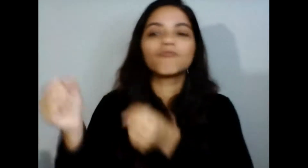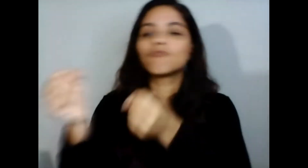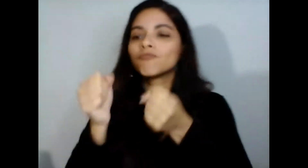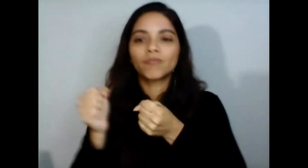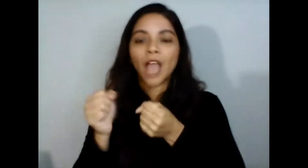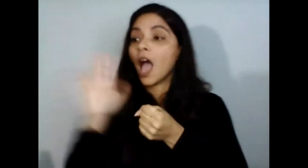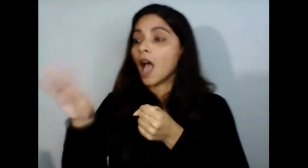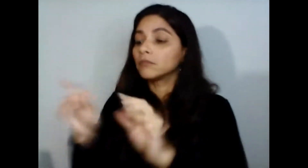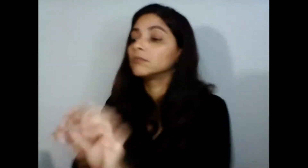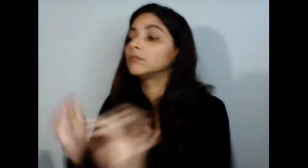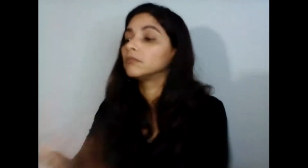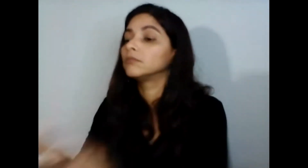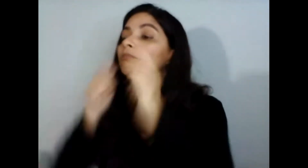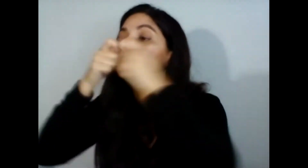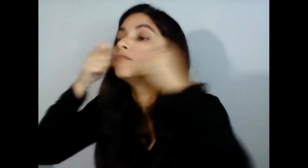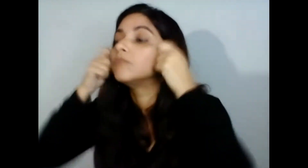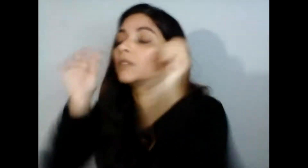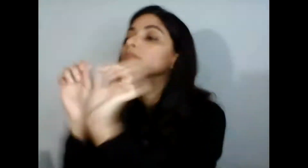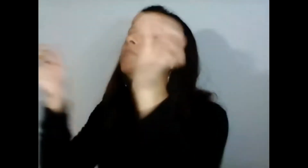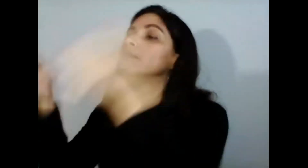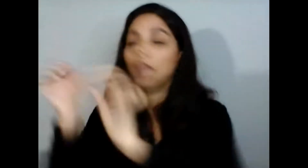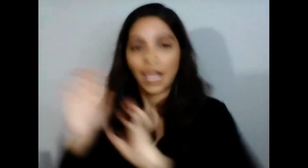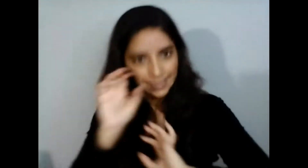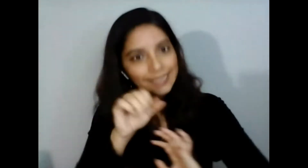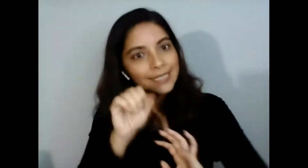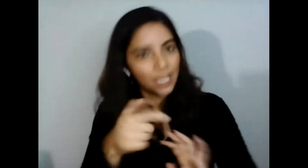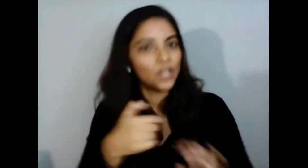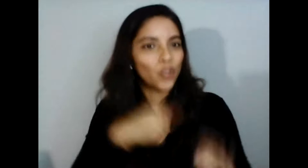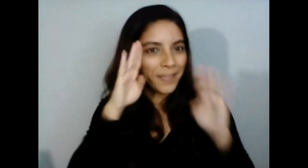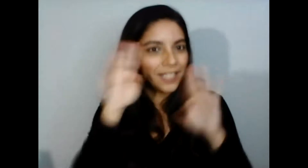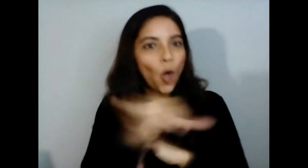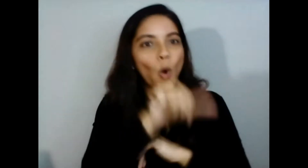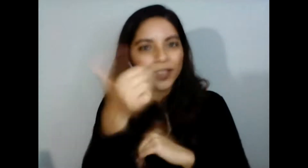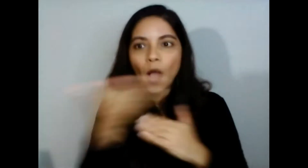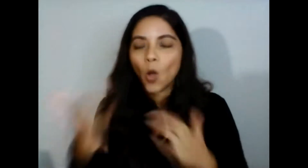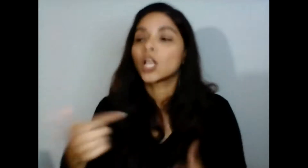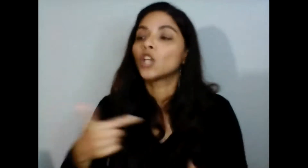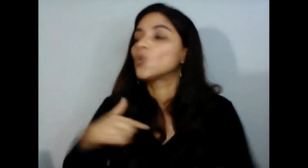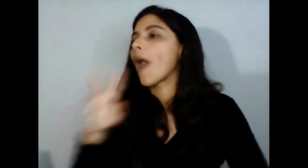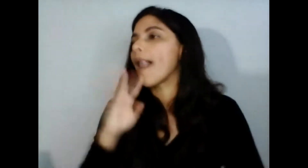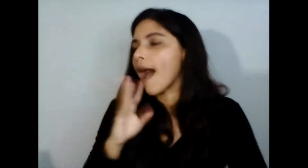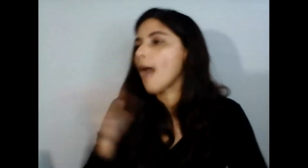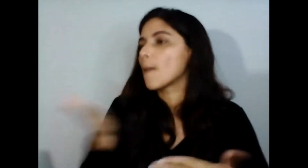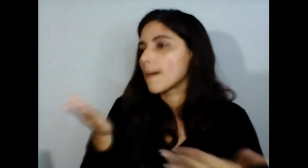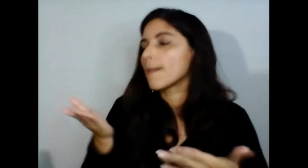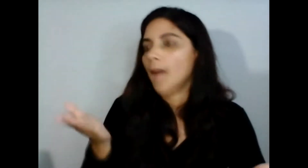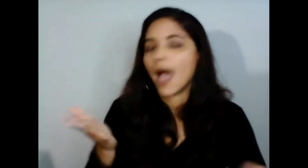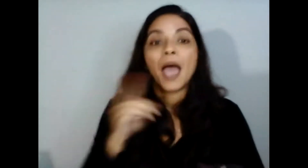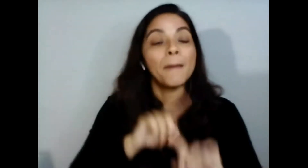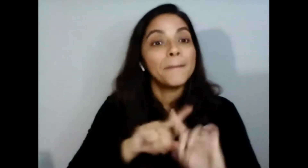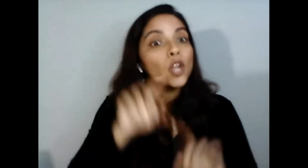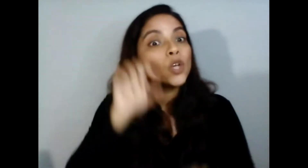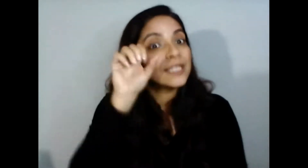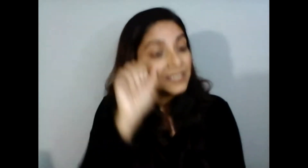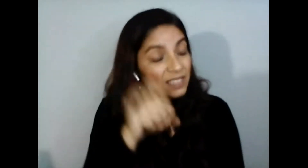de hecho yo personalmente le llevo estoy al pendiente en otras cosas le hablo pero si necesitamos ese